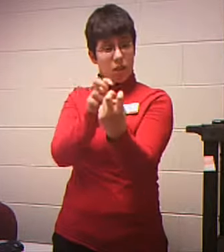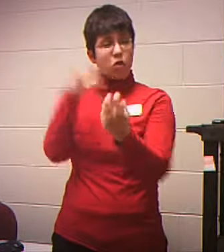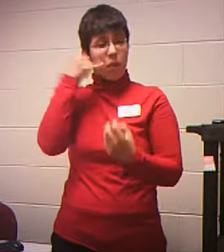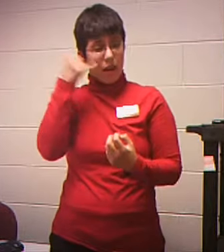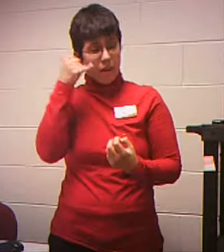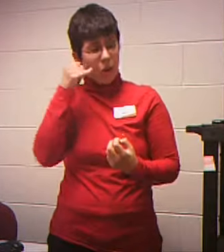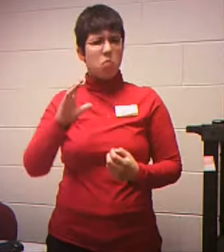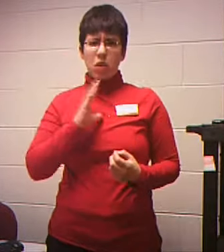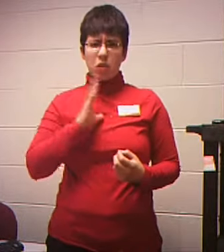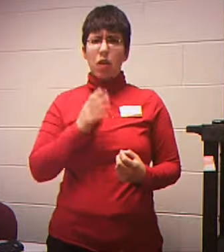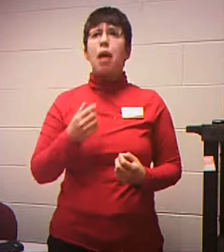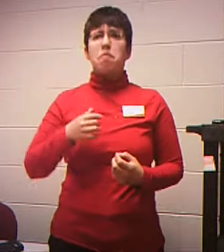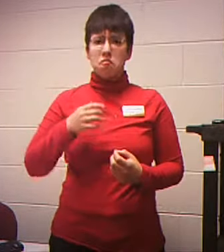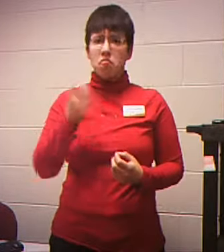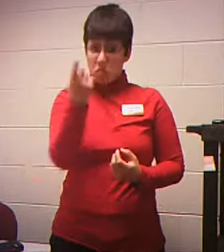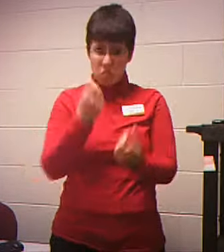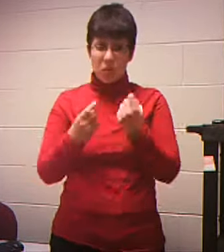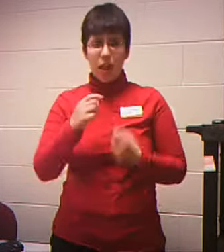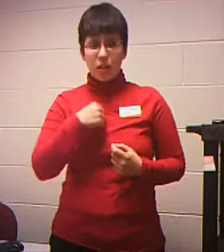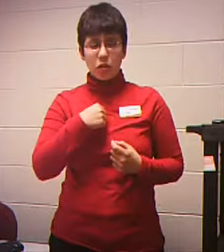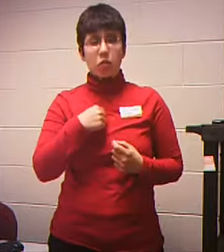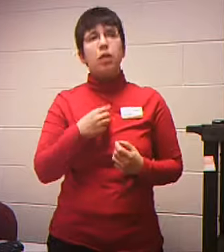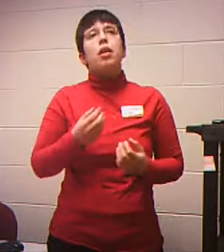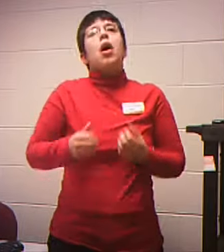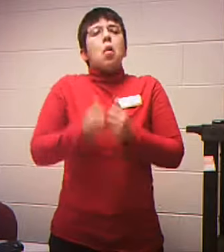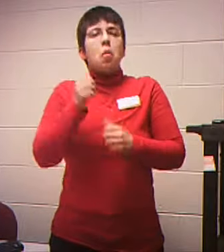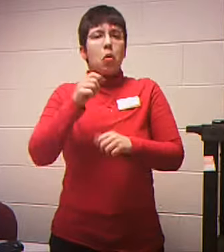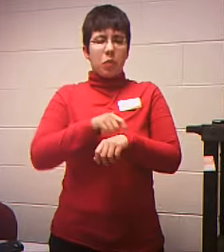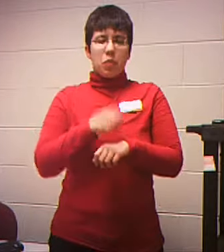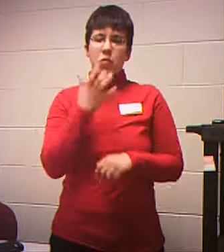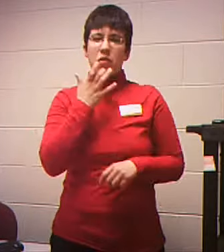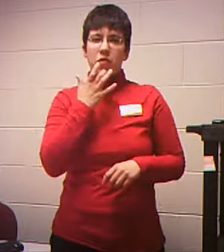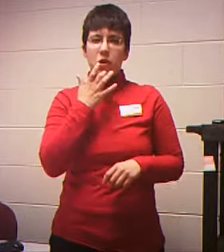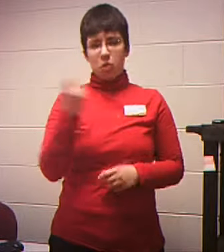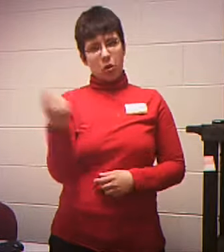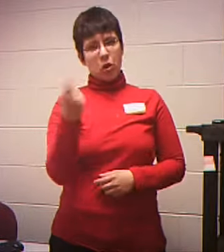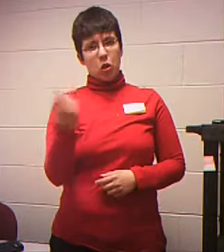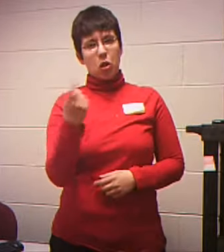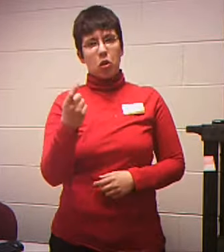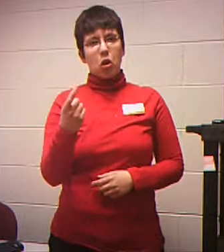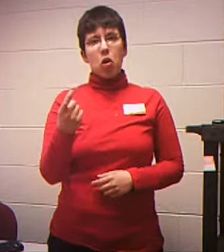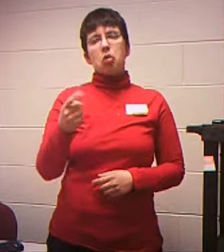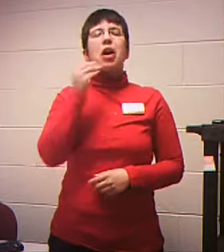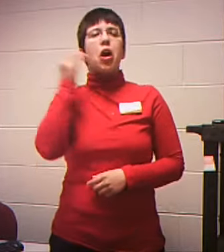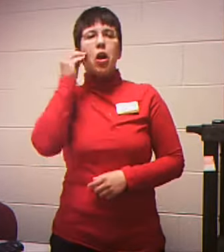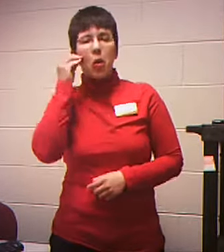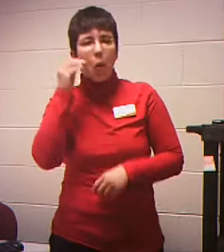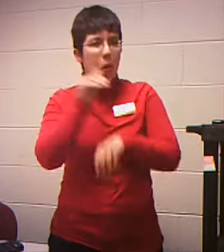It On Their Own At Night You Know When They're In The Pamas Or On Weekend And So This Is Just A Convenience Factor For You Thanks